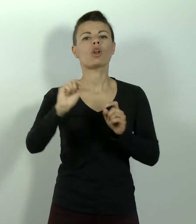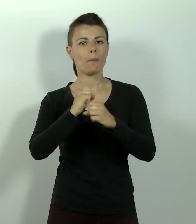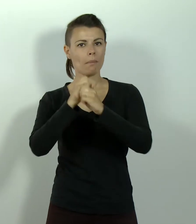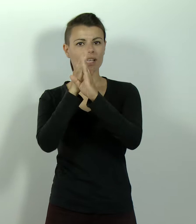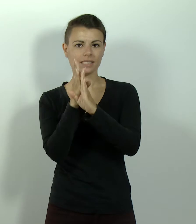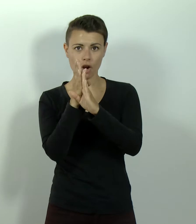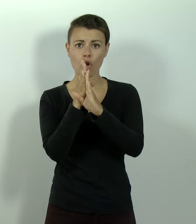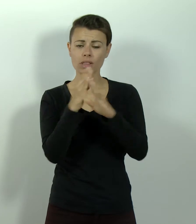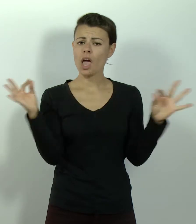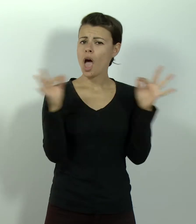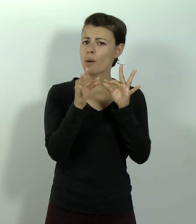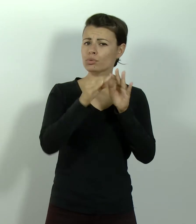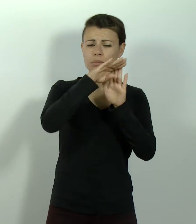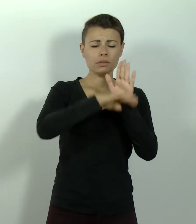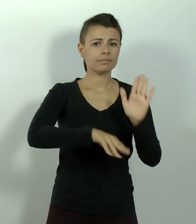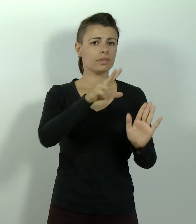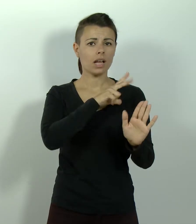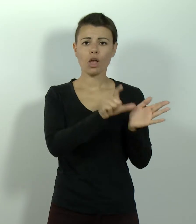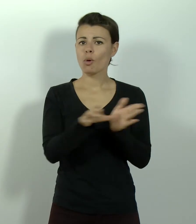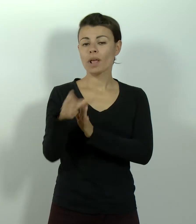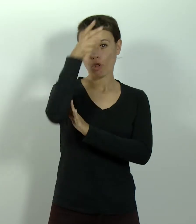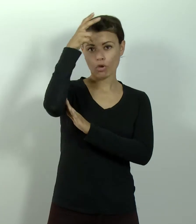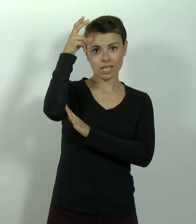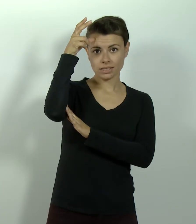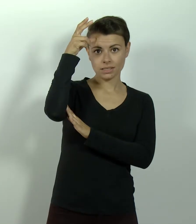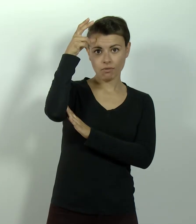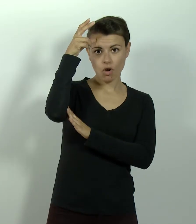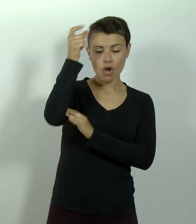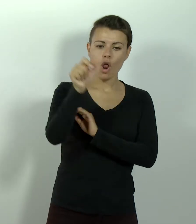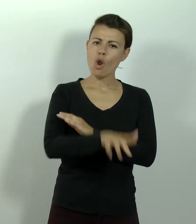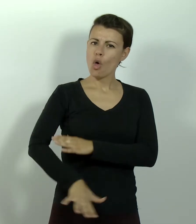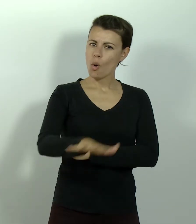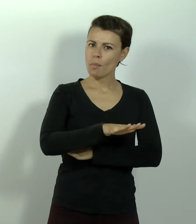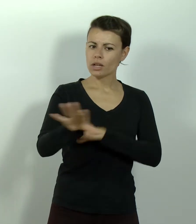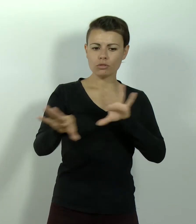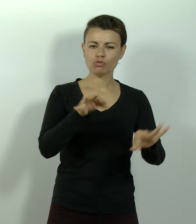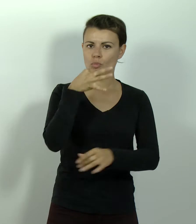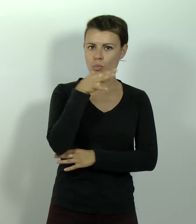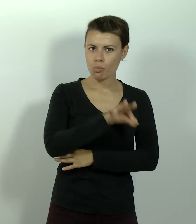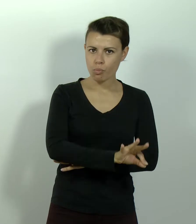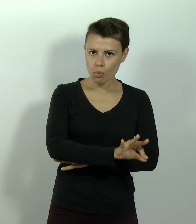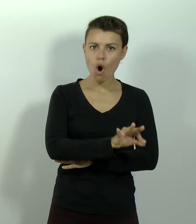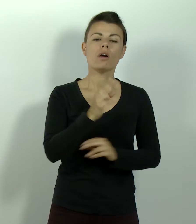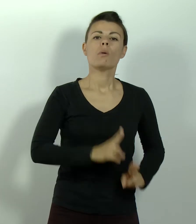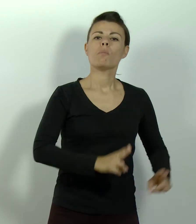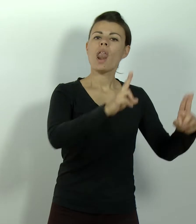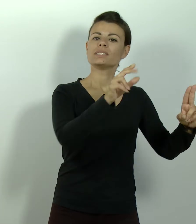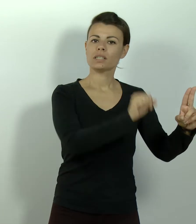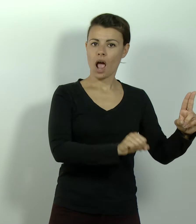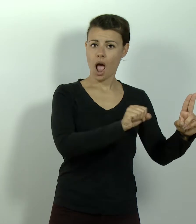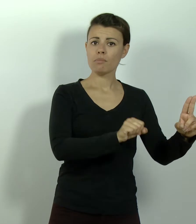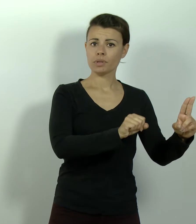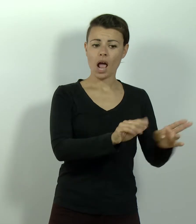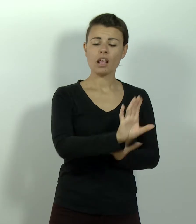con una ricca rassegna di appuntamenti per tutta l'estate. In Lombardia potrete scegliere tra la palazzina